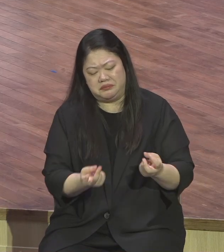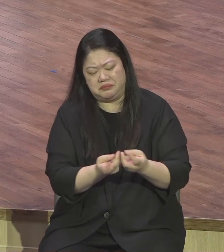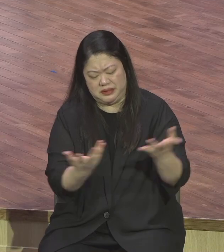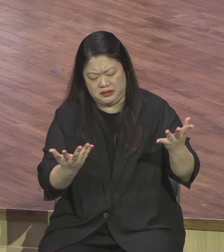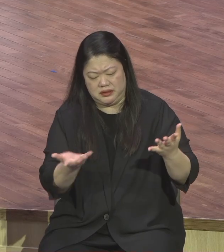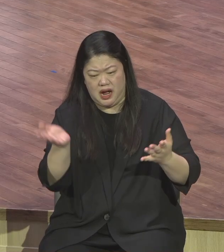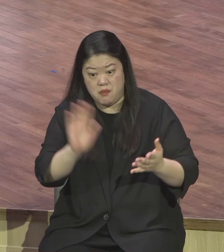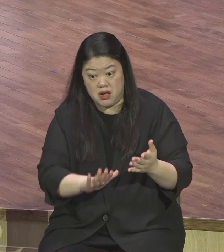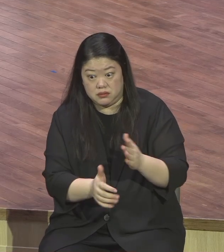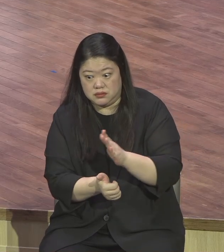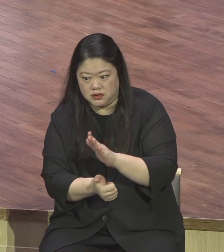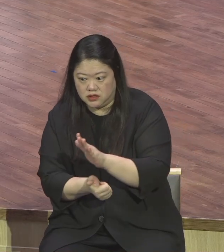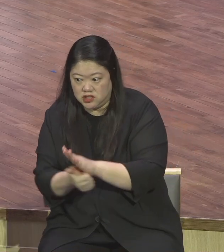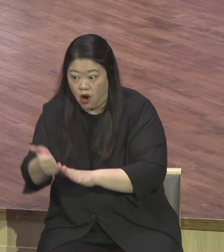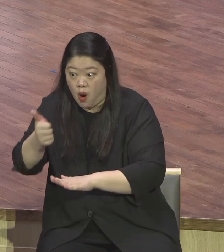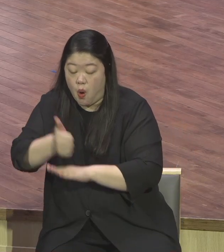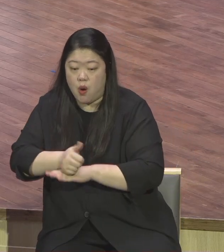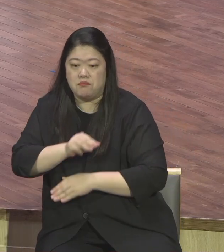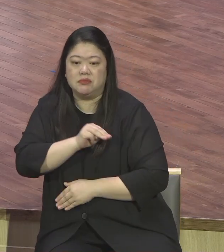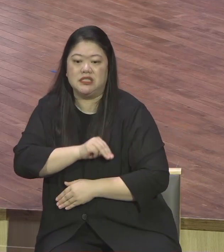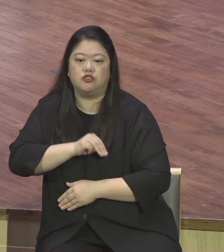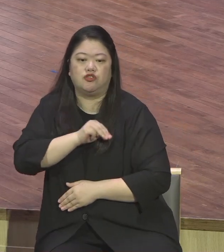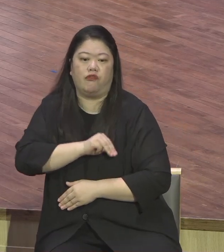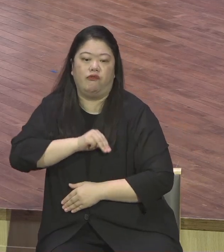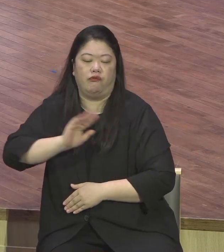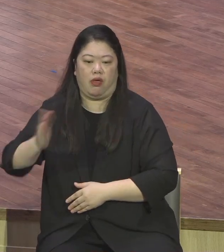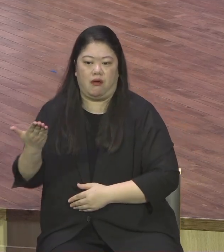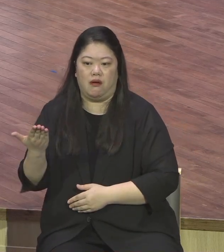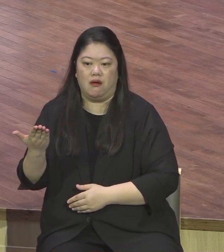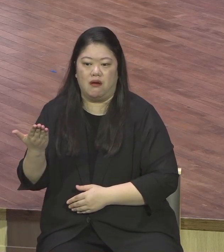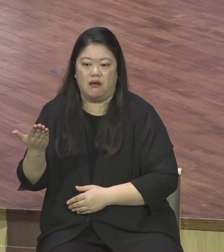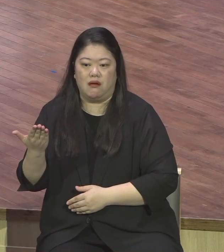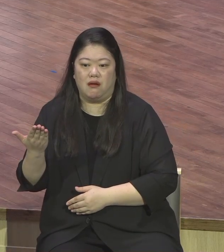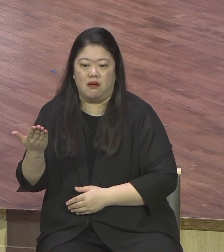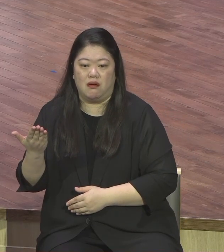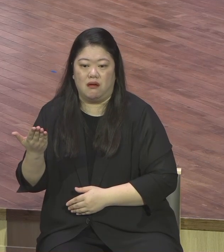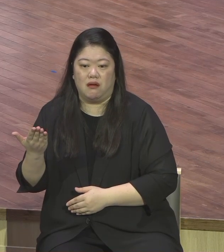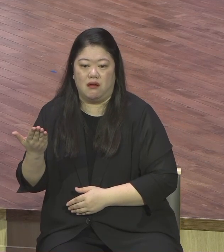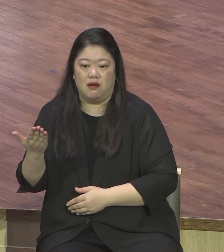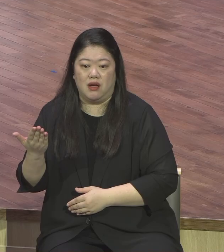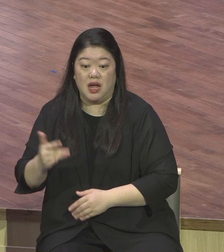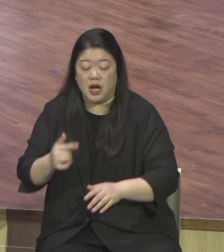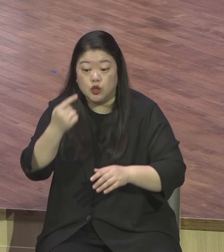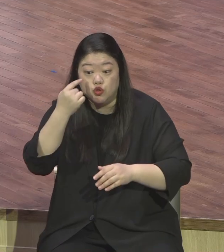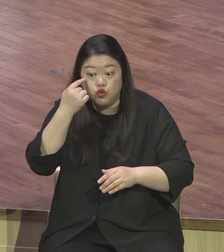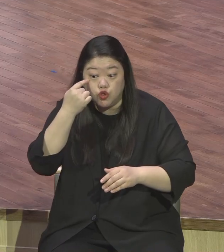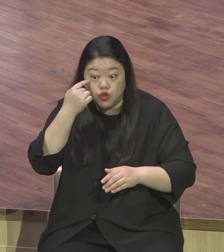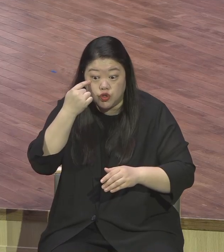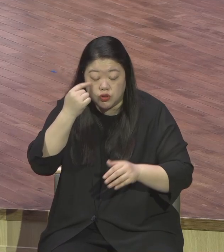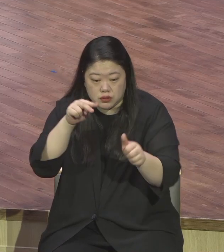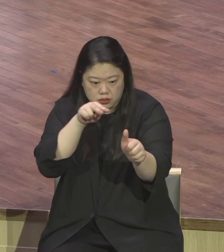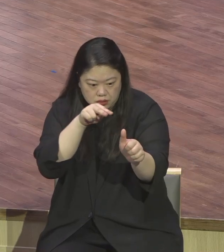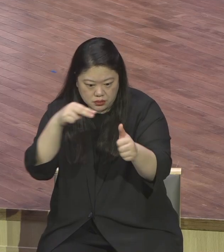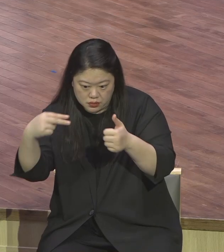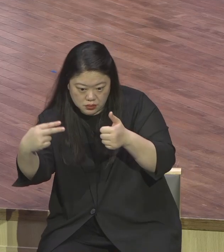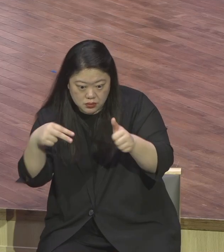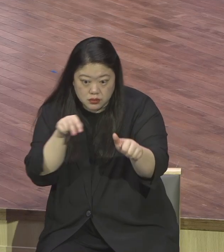우리가 어떤 시각을 가지고 가냐에 따라서 삶의 모든 것이 달라집니다 여러분이 감사의 눈 복음의 눈으로